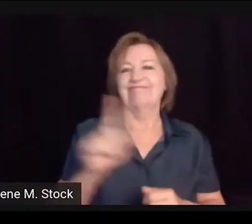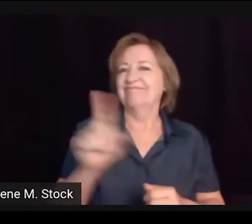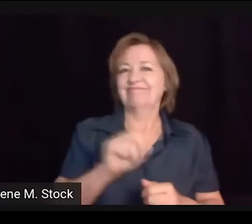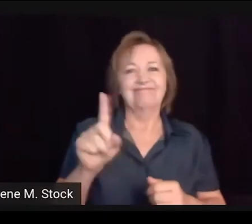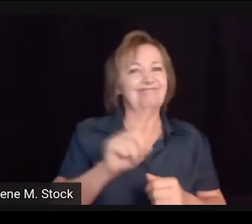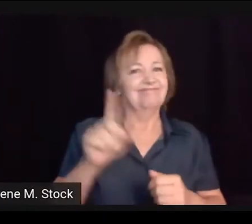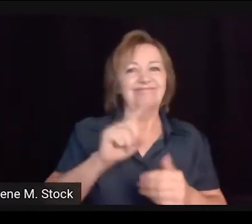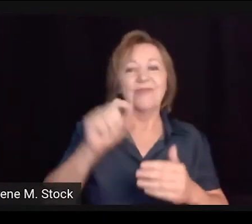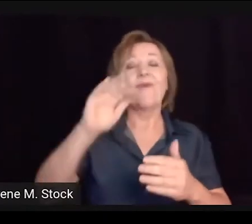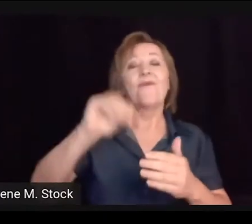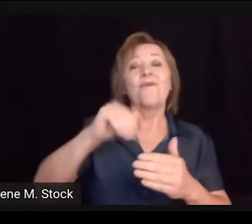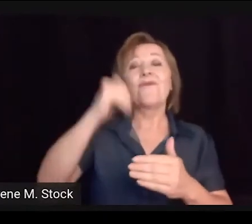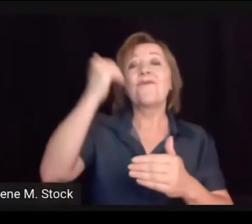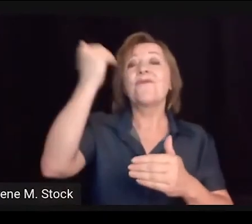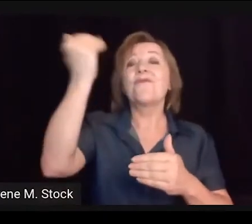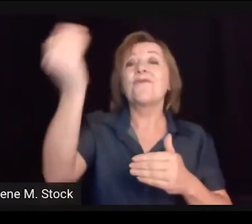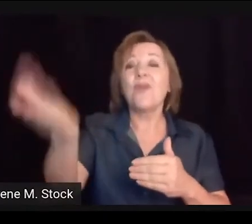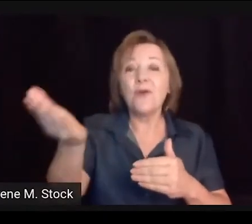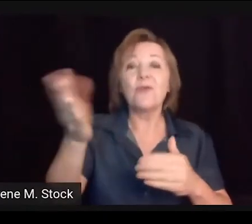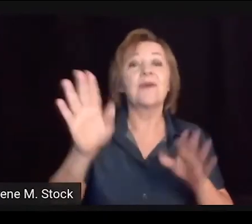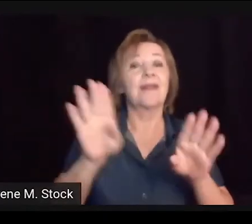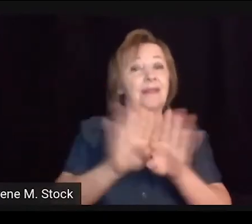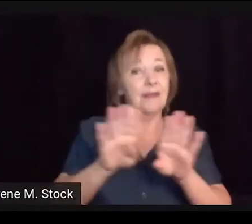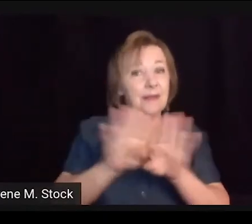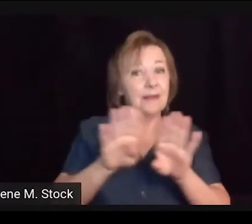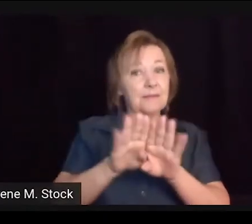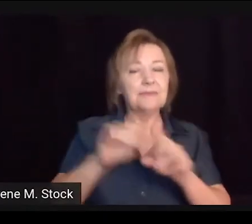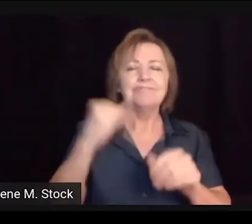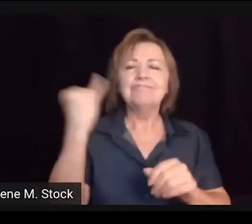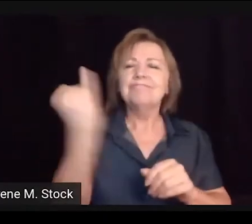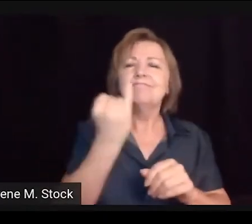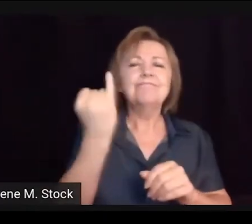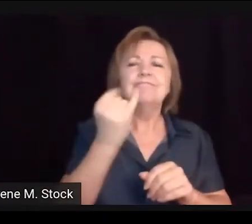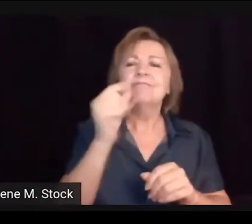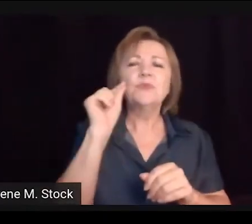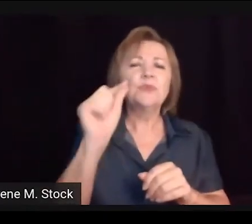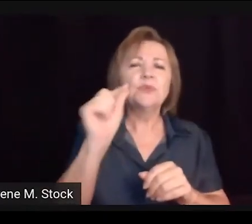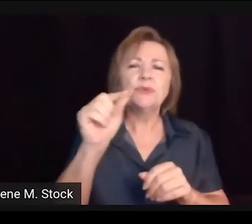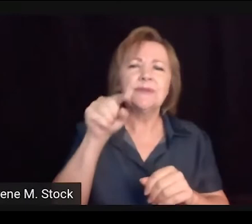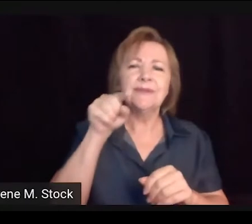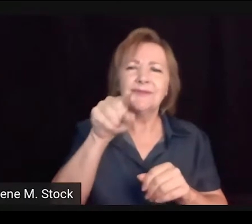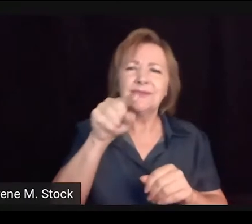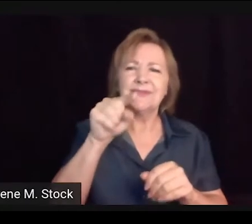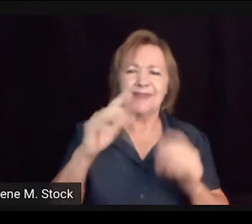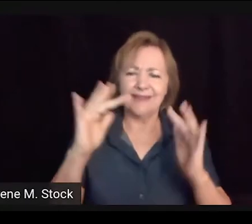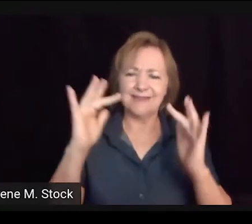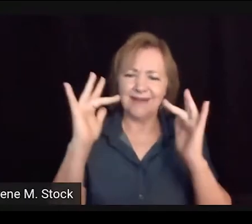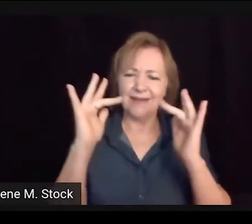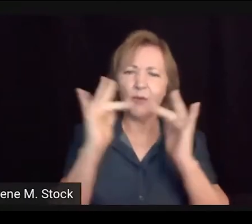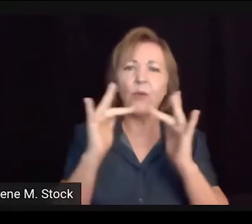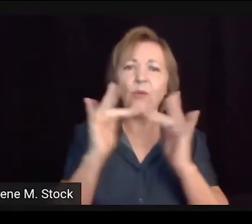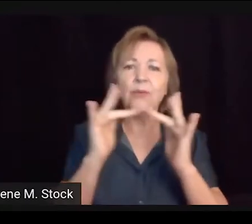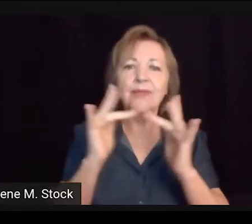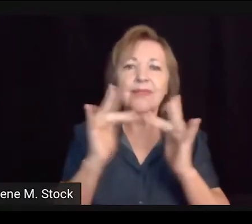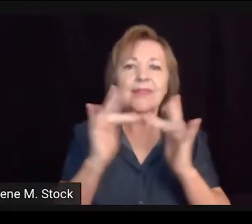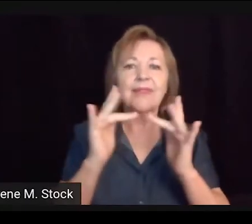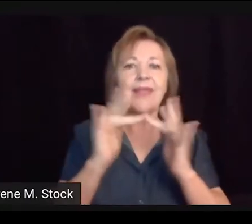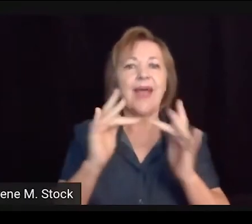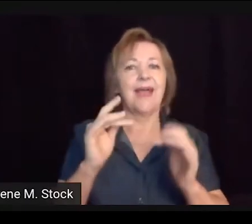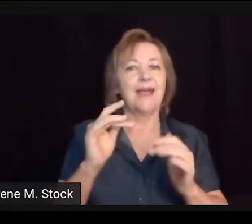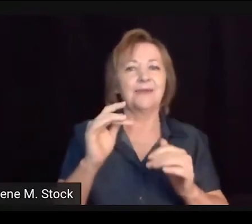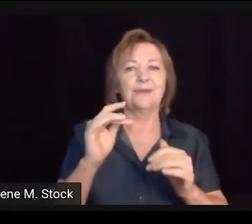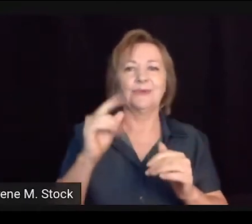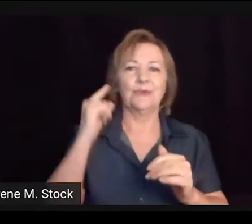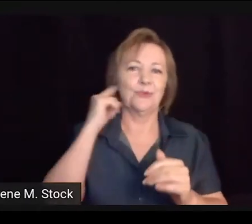Mas seria só nesse curso que esse aprendizado se daria de forma total? Não. É importante que